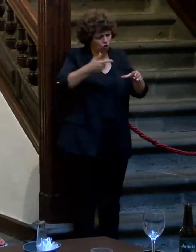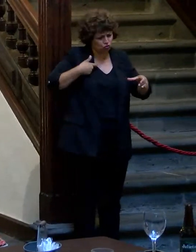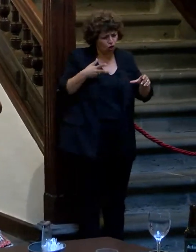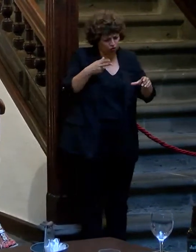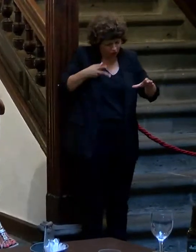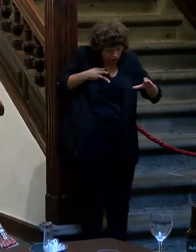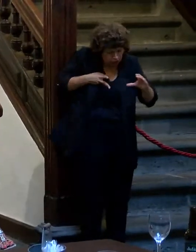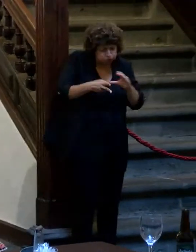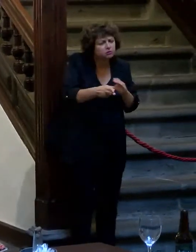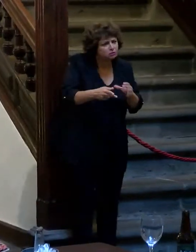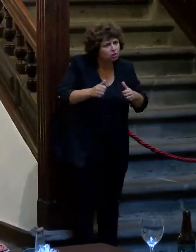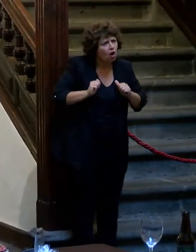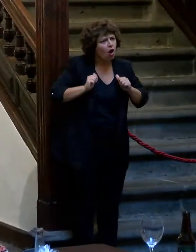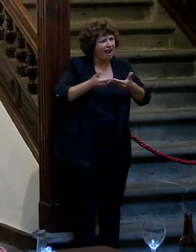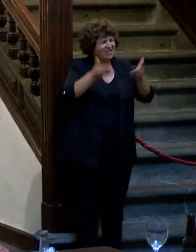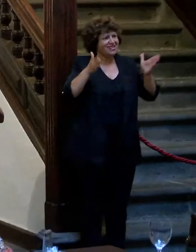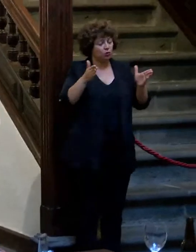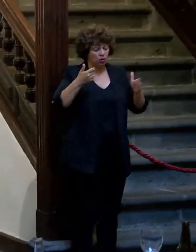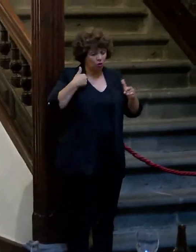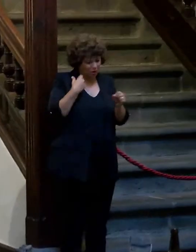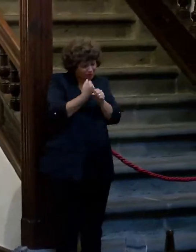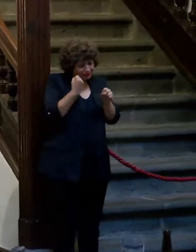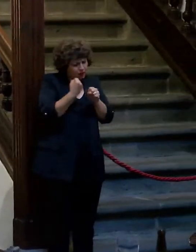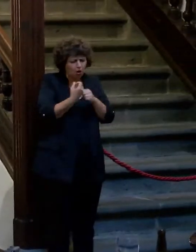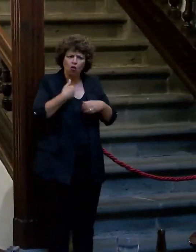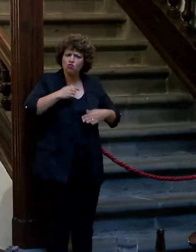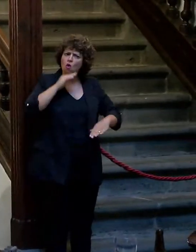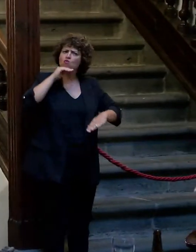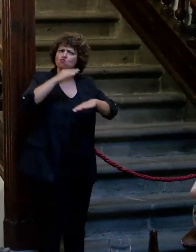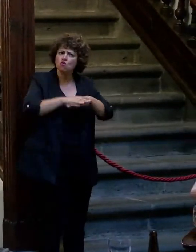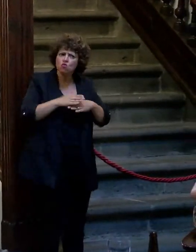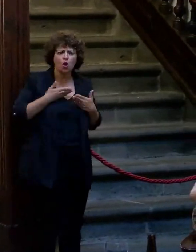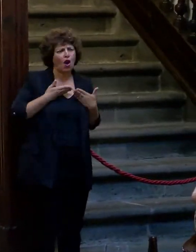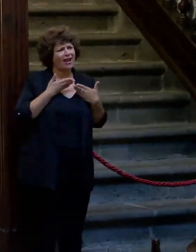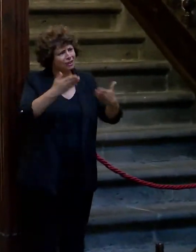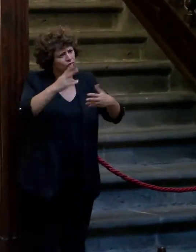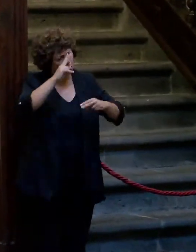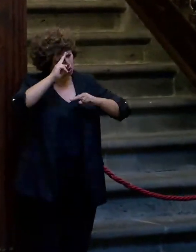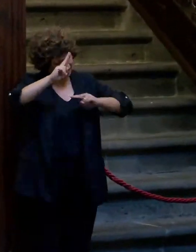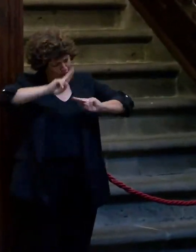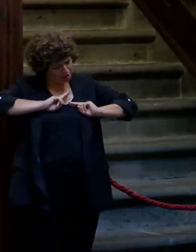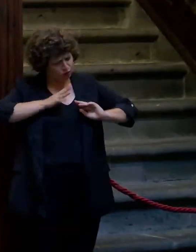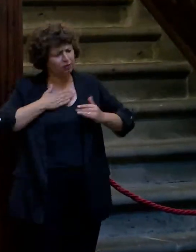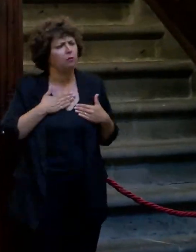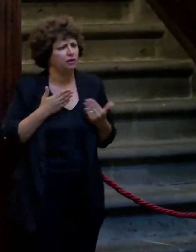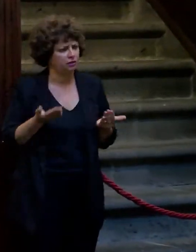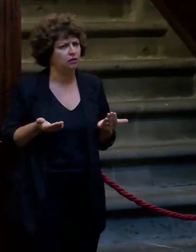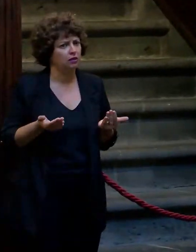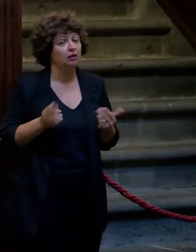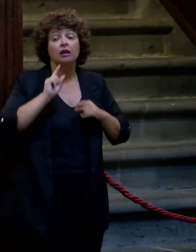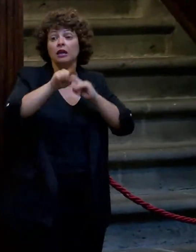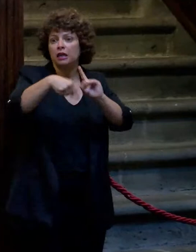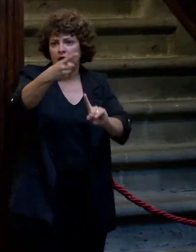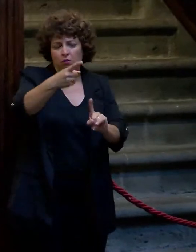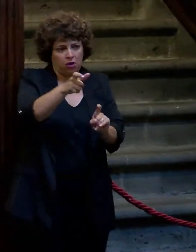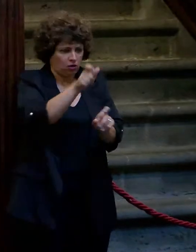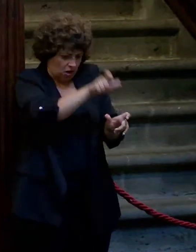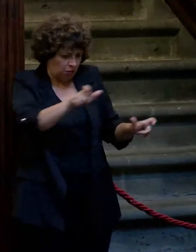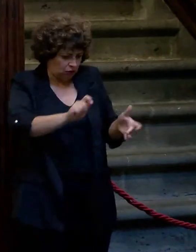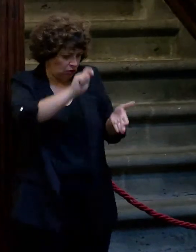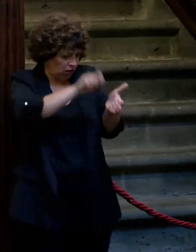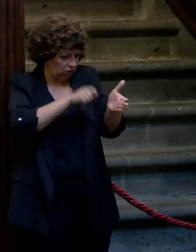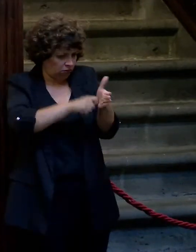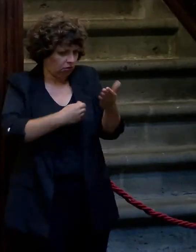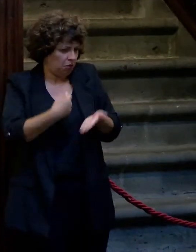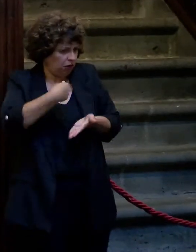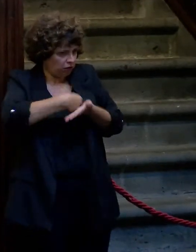voy y la inauguro y como es mi trabajo, trato de cumplirle, de ser generosa, por respeto conmigo y después con los que me contratan, que están